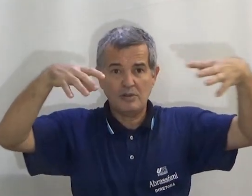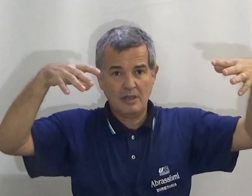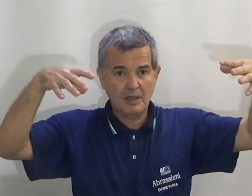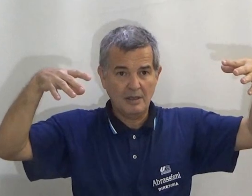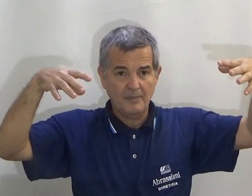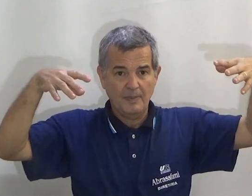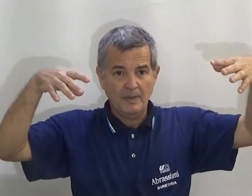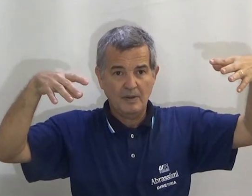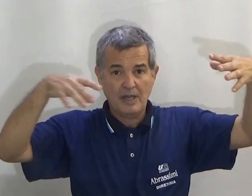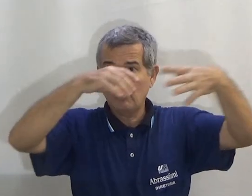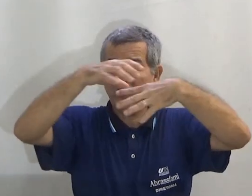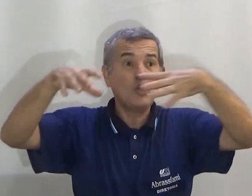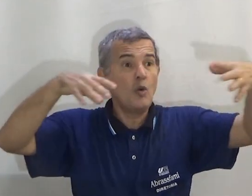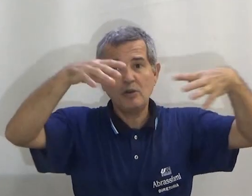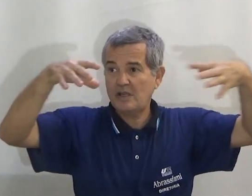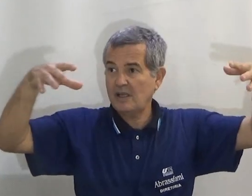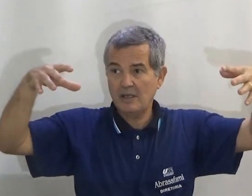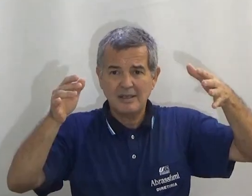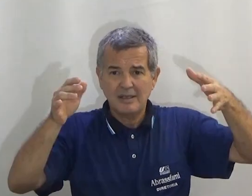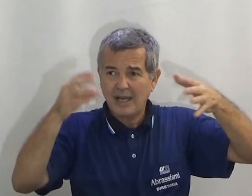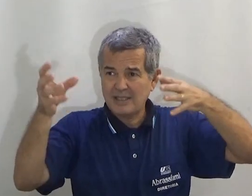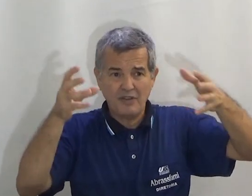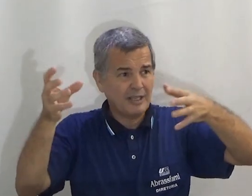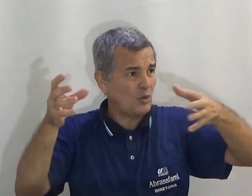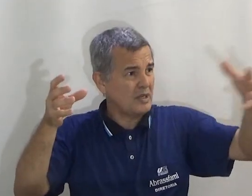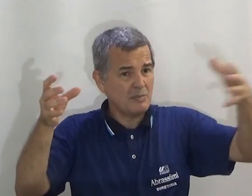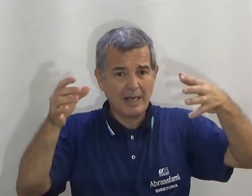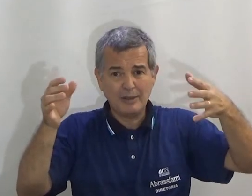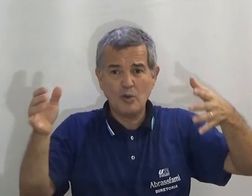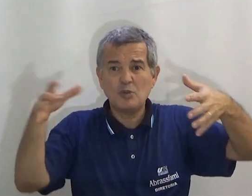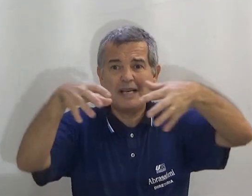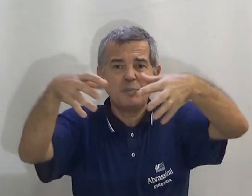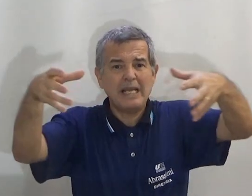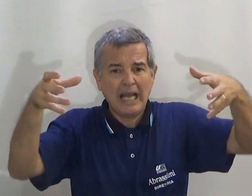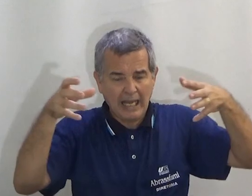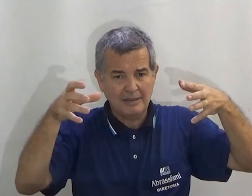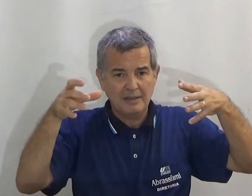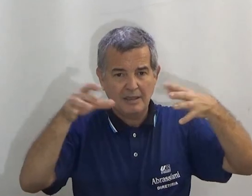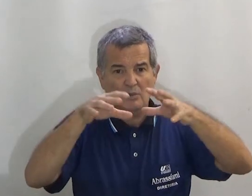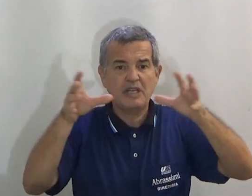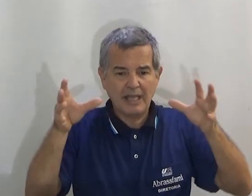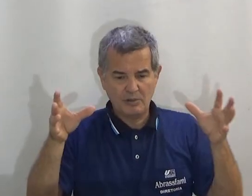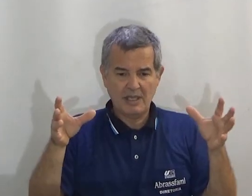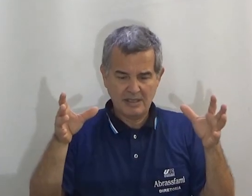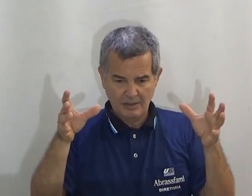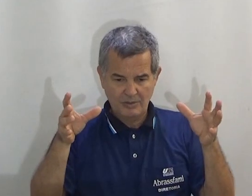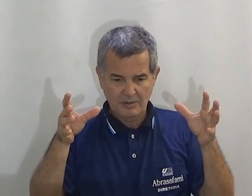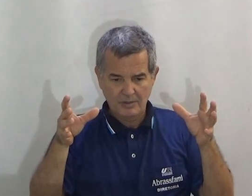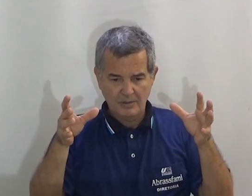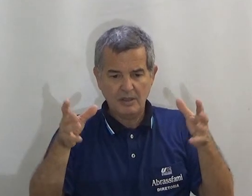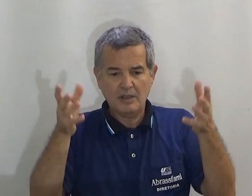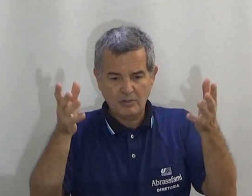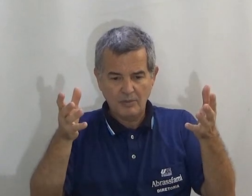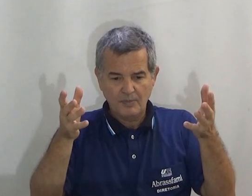instrumentos aqui. Série de fenômenos aqui. Classificadores e marcadores para explicar o que está acontecendo.